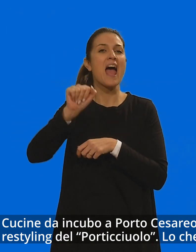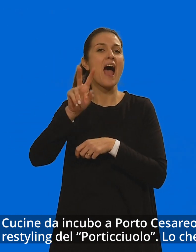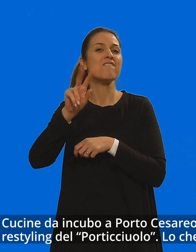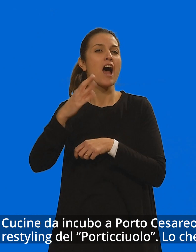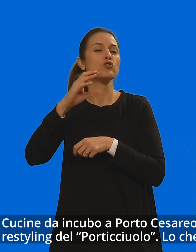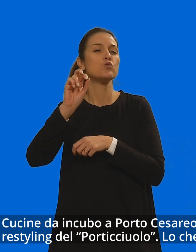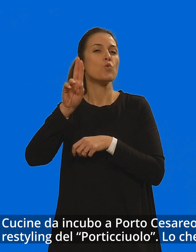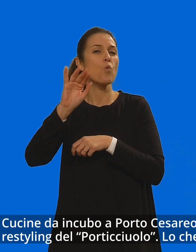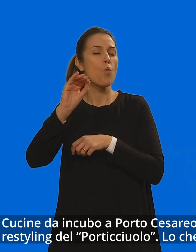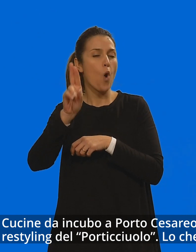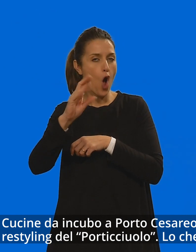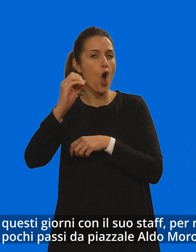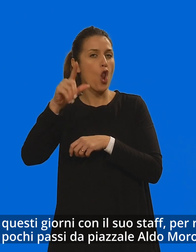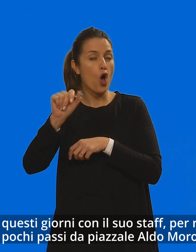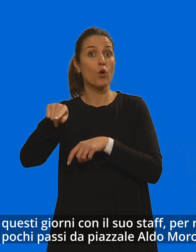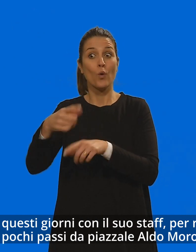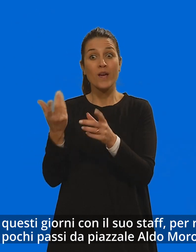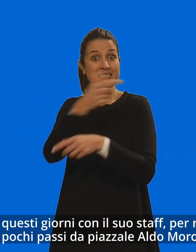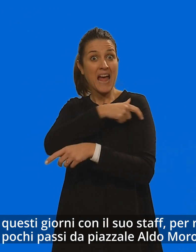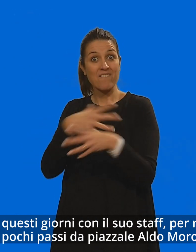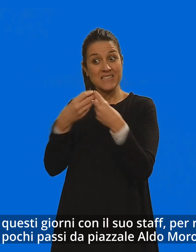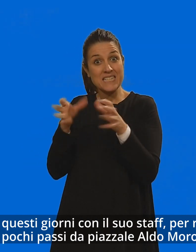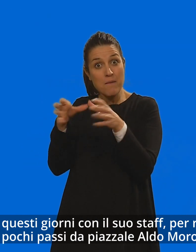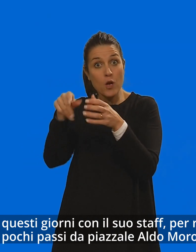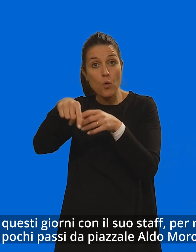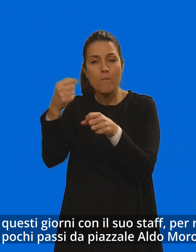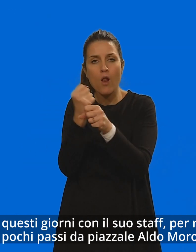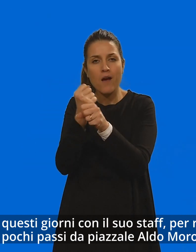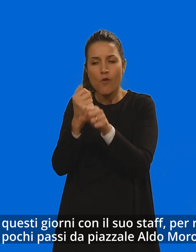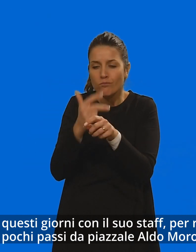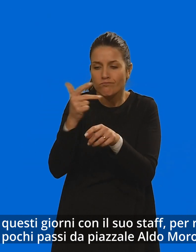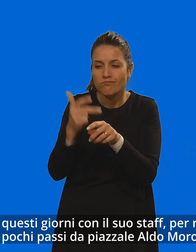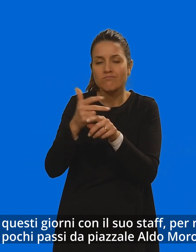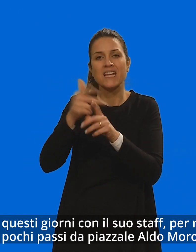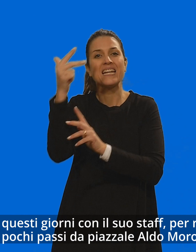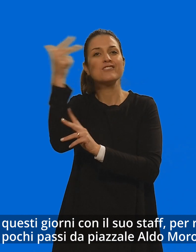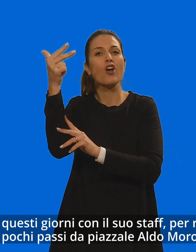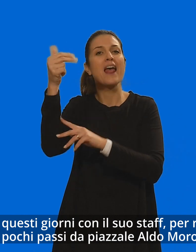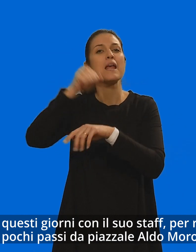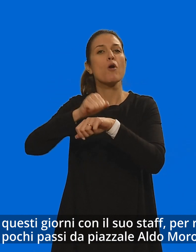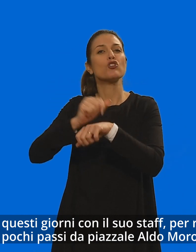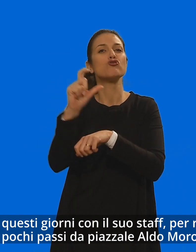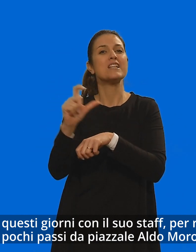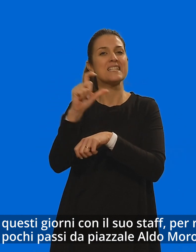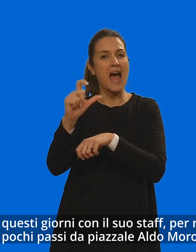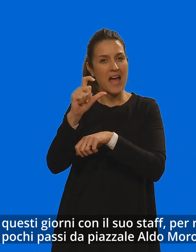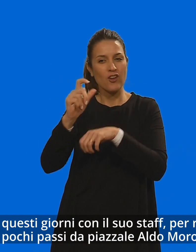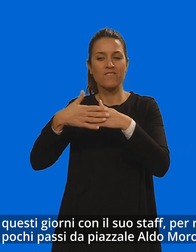pluristellato ha lavoro in questi giorni con il suo staff per rimodernare il ristorante a pochi passi da Piazzale